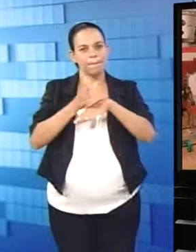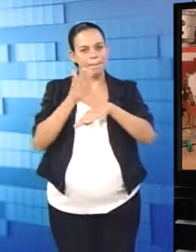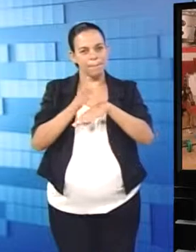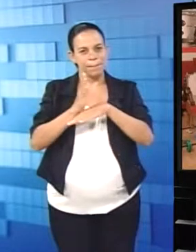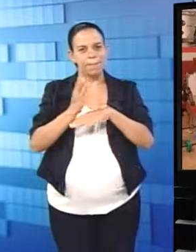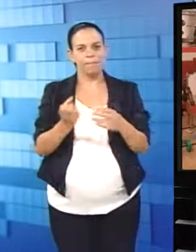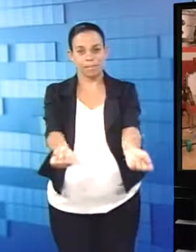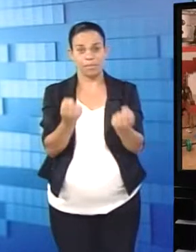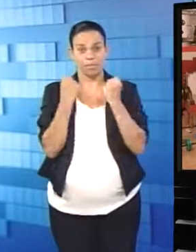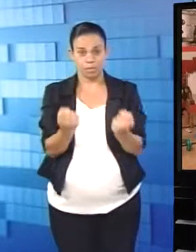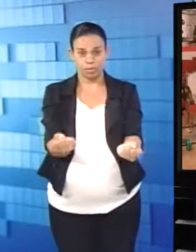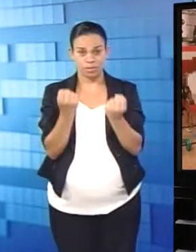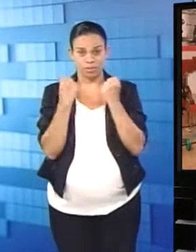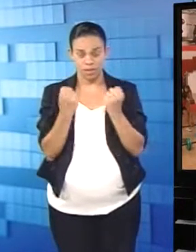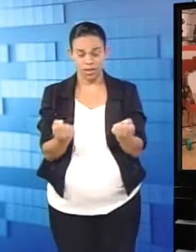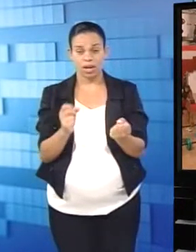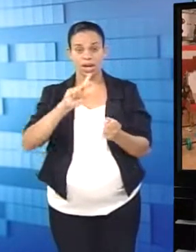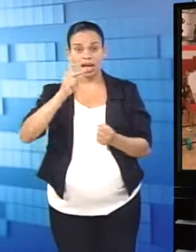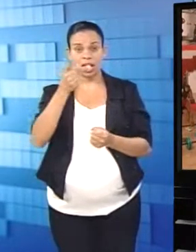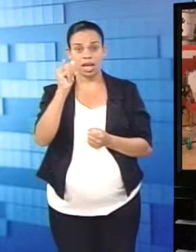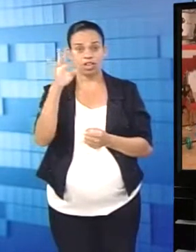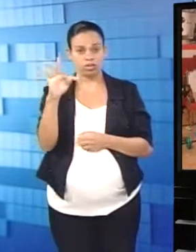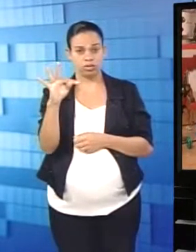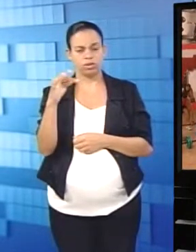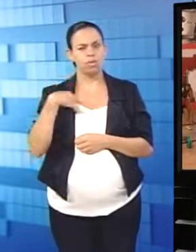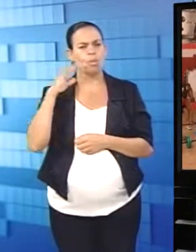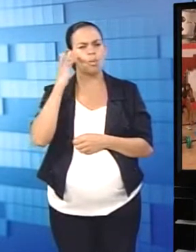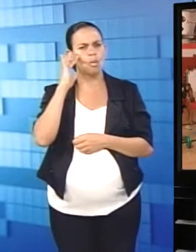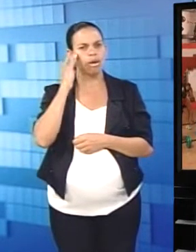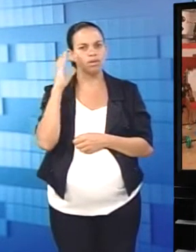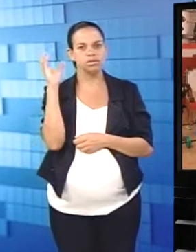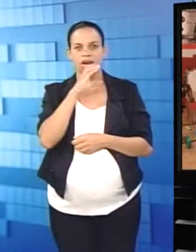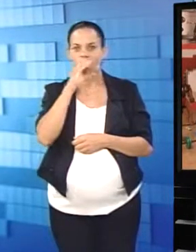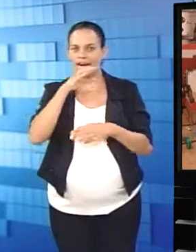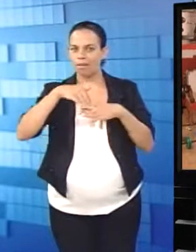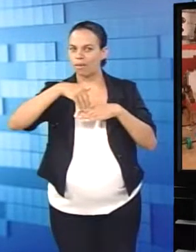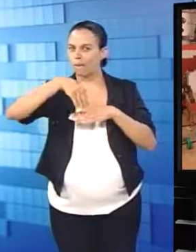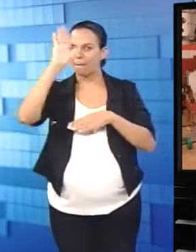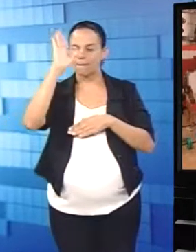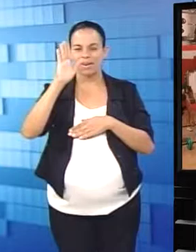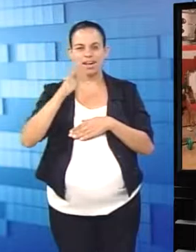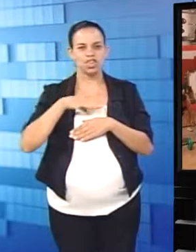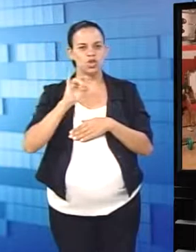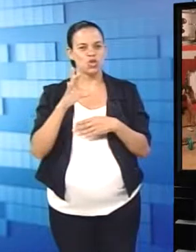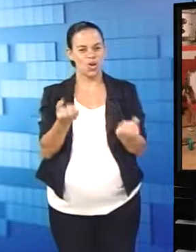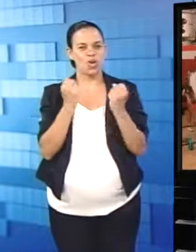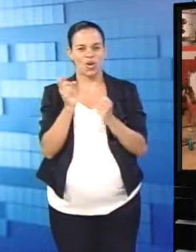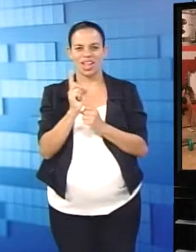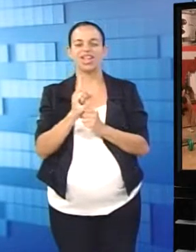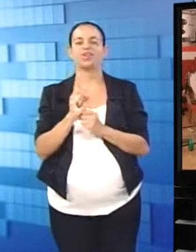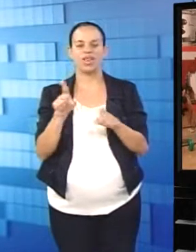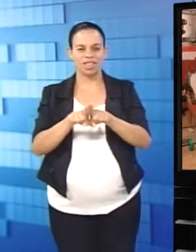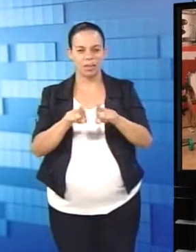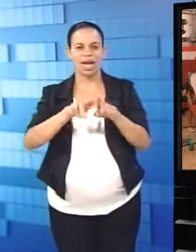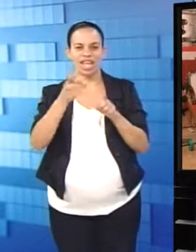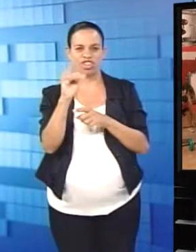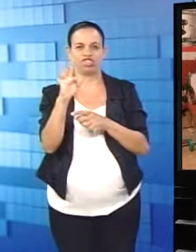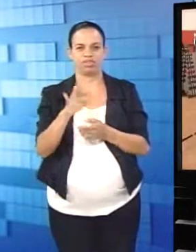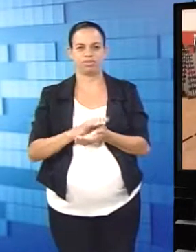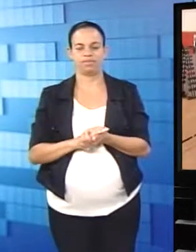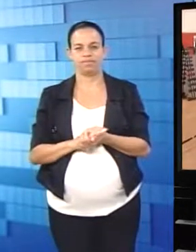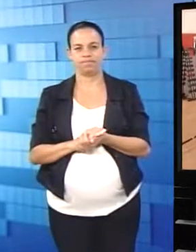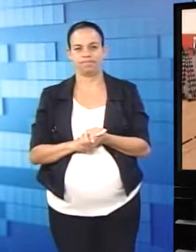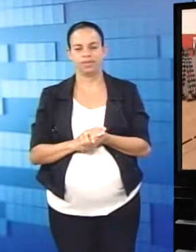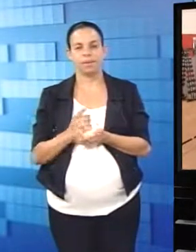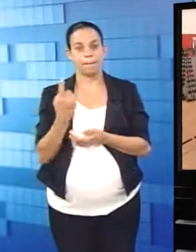musculação. Com o HIIT mesmo, eu achei que eu acelerei muito mais do que eu estar praticando só exercício físico, não isso?